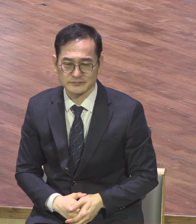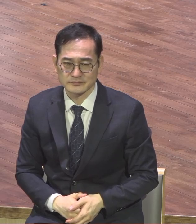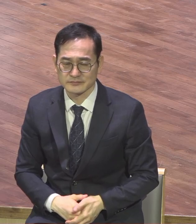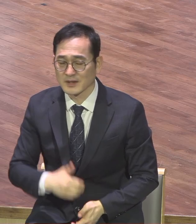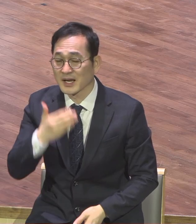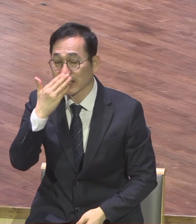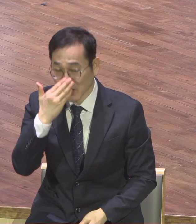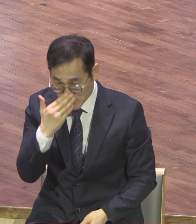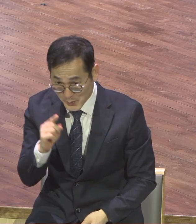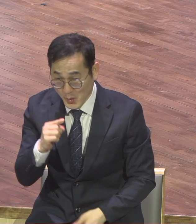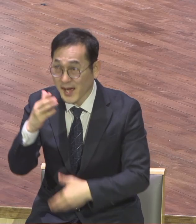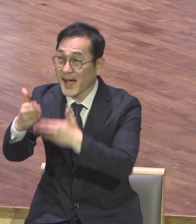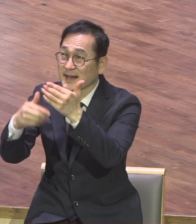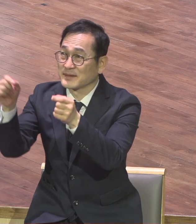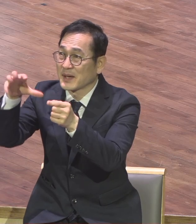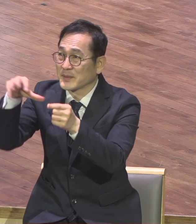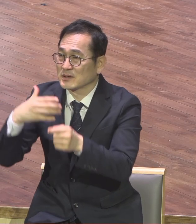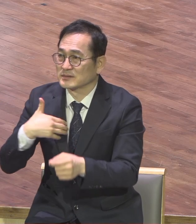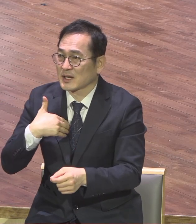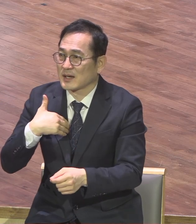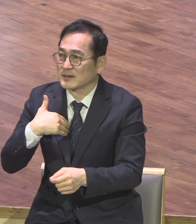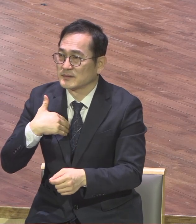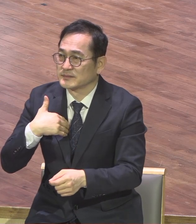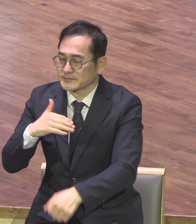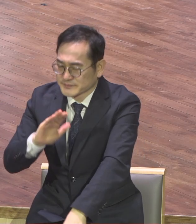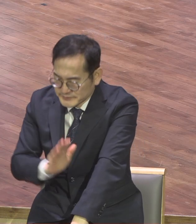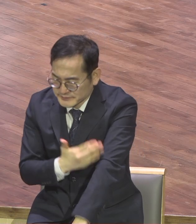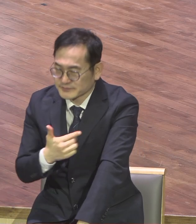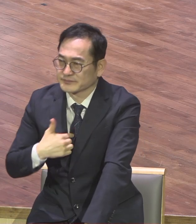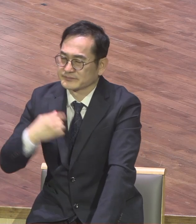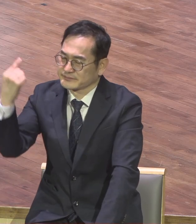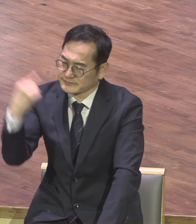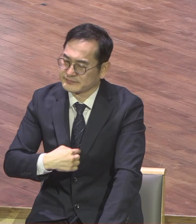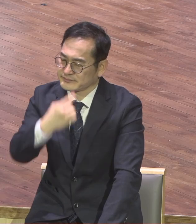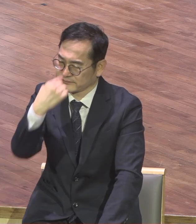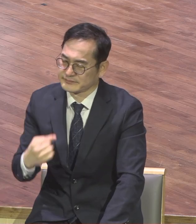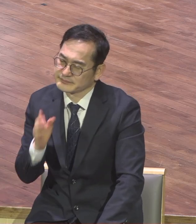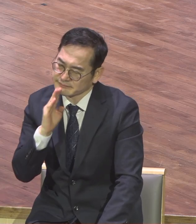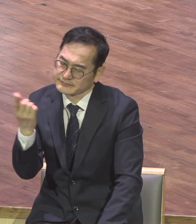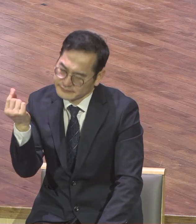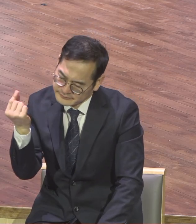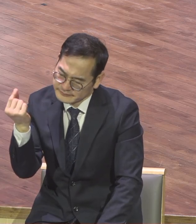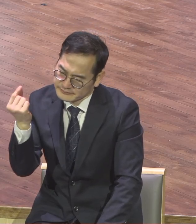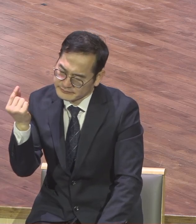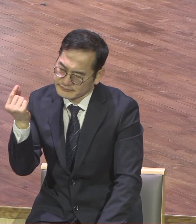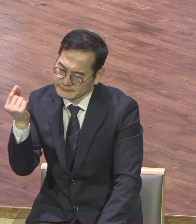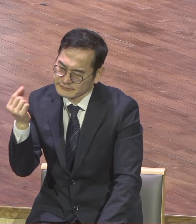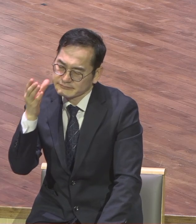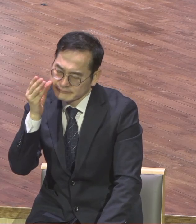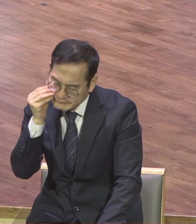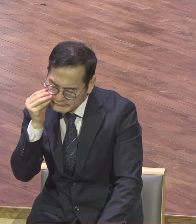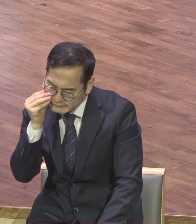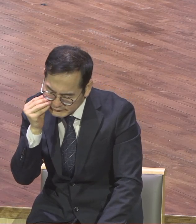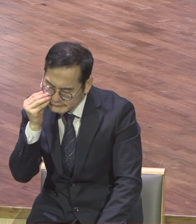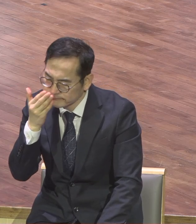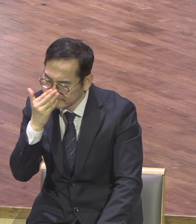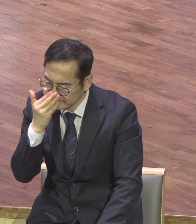자신을 낮추는 겁니다 자신을 낮춰야 돼요 하나님의 언약 아래서 말씀만 해서 절대